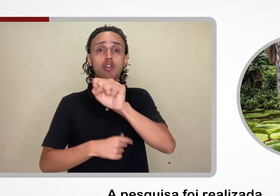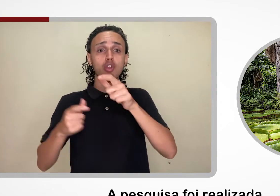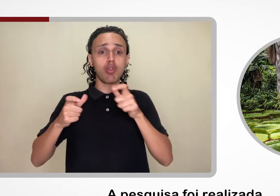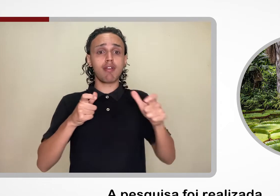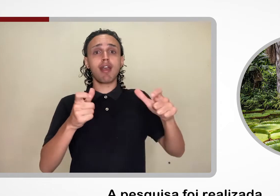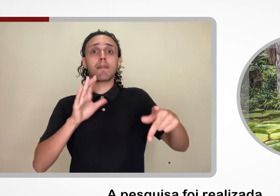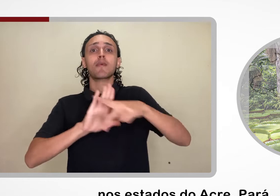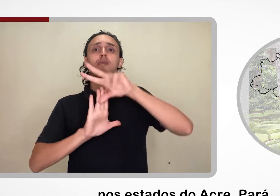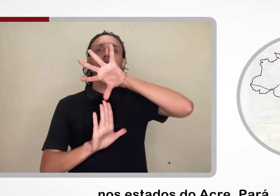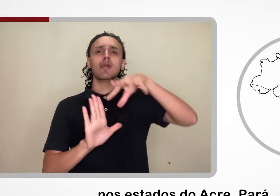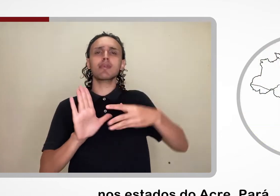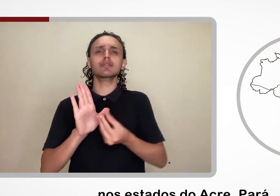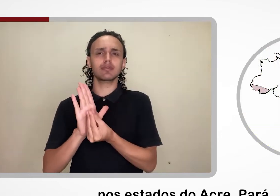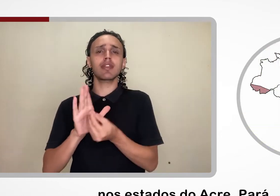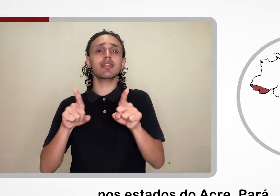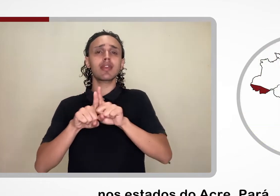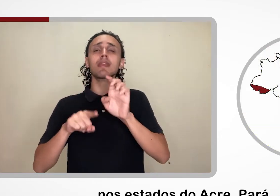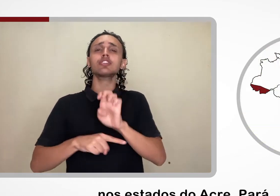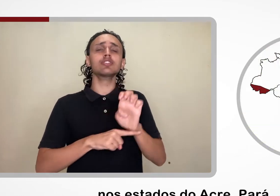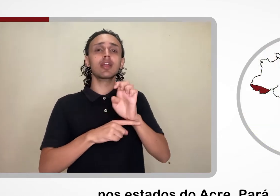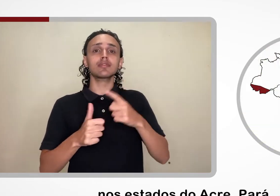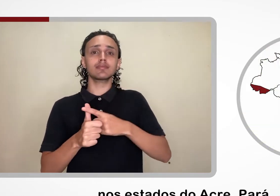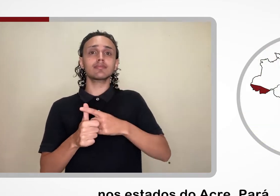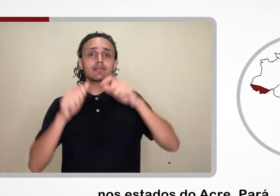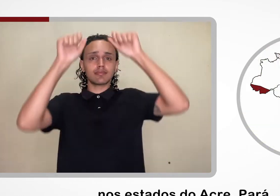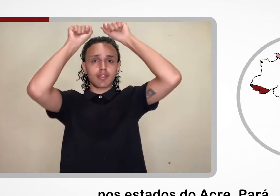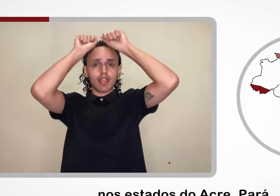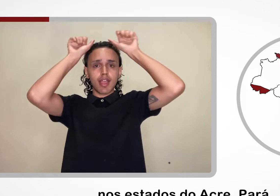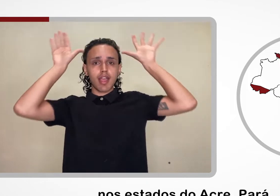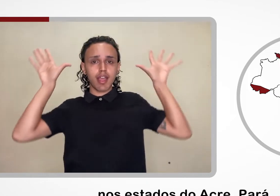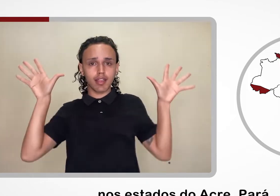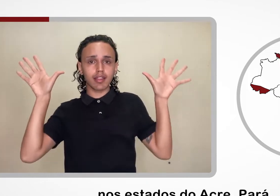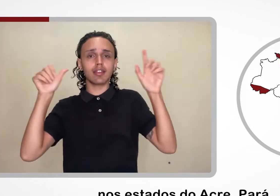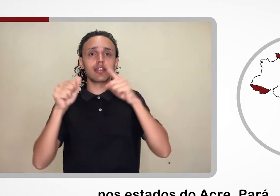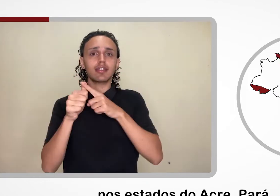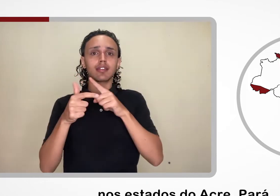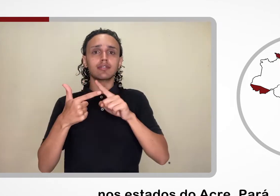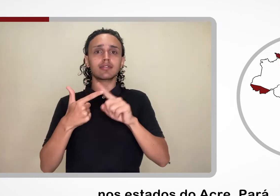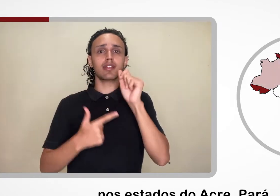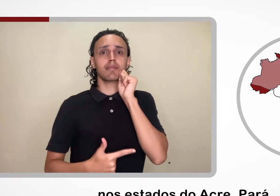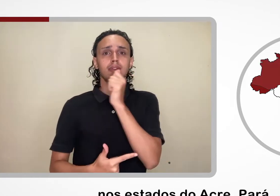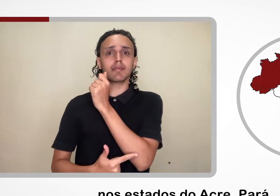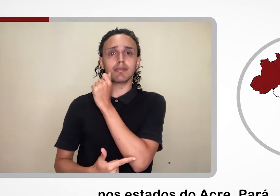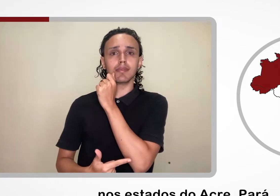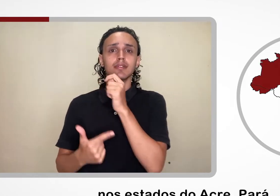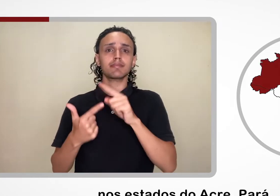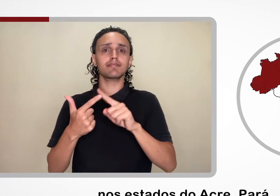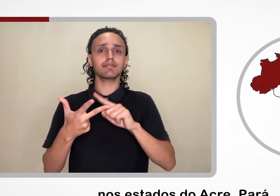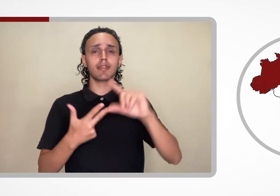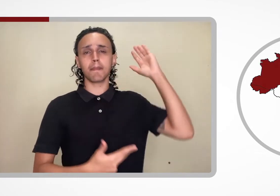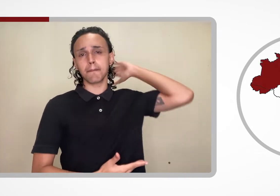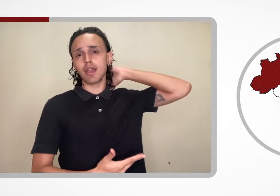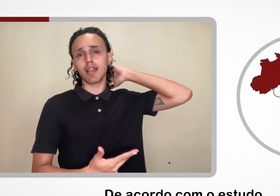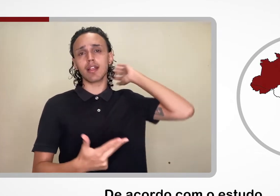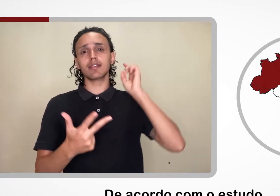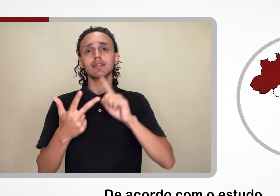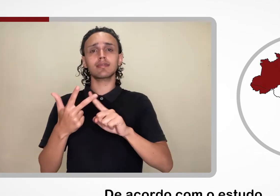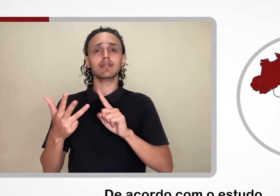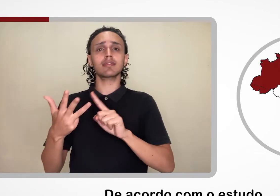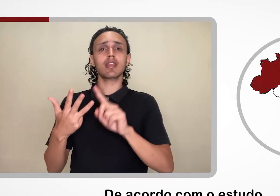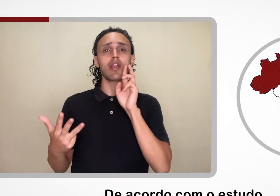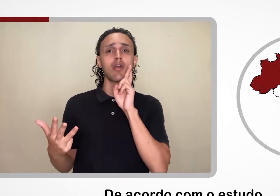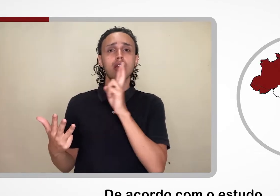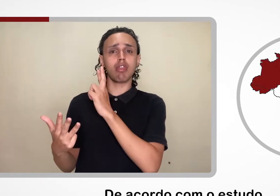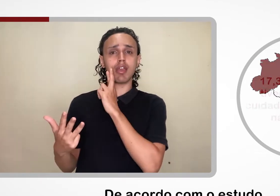Amazônia, nos estados do Acre, Pará, Roraima, Amapá e Amazonas. De